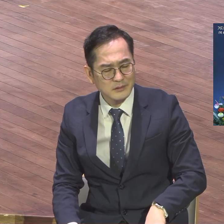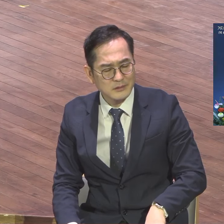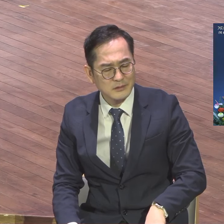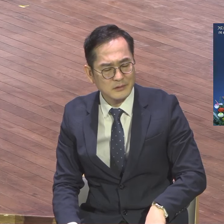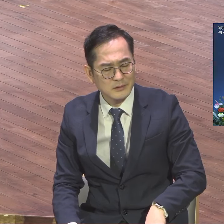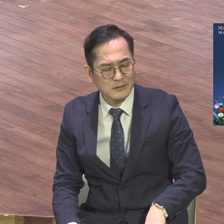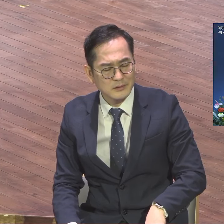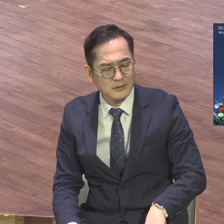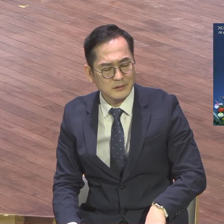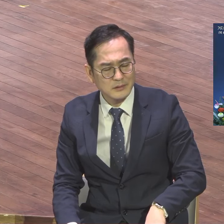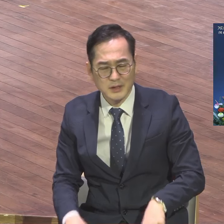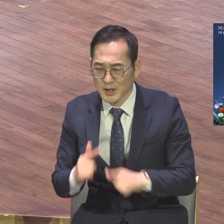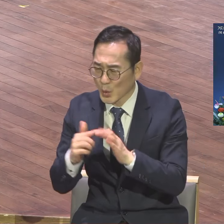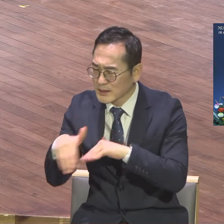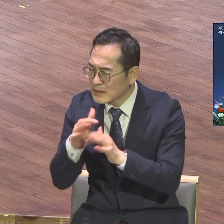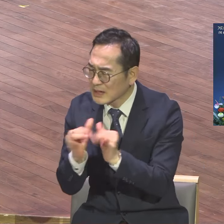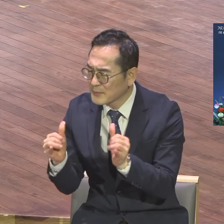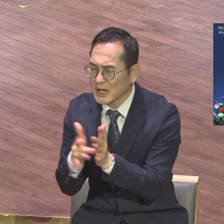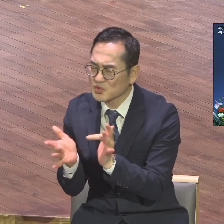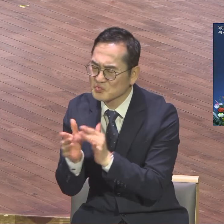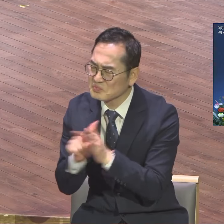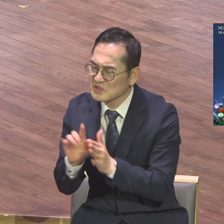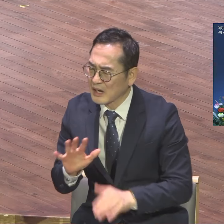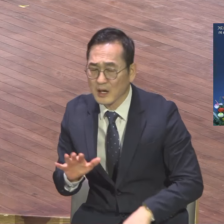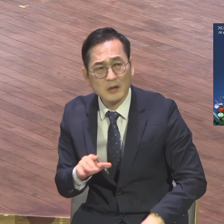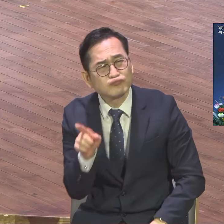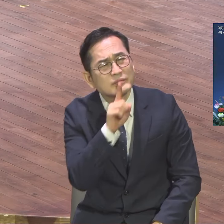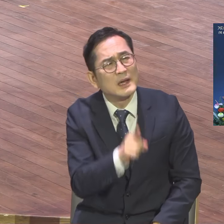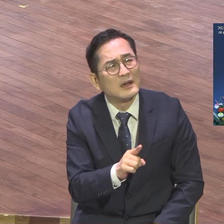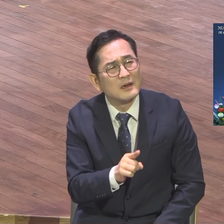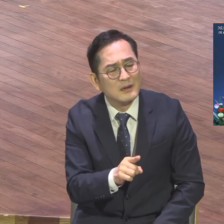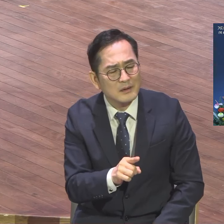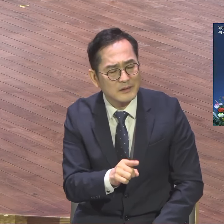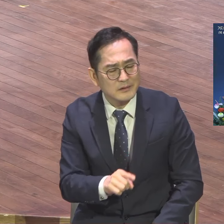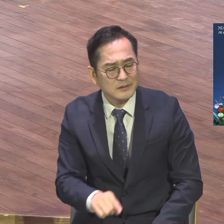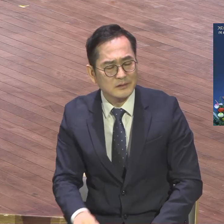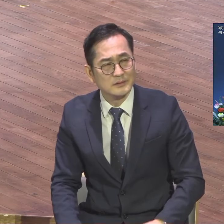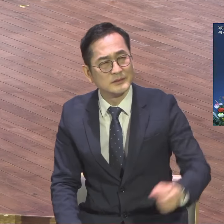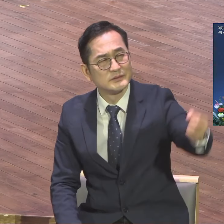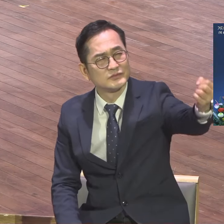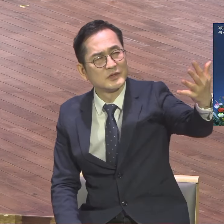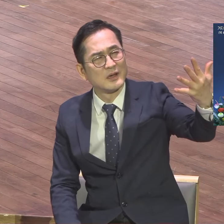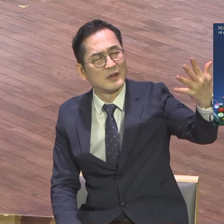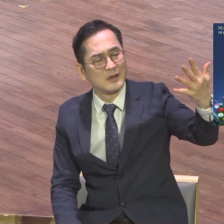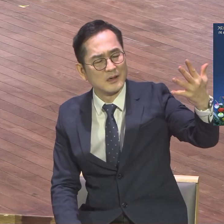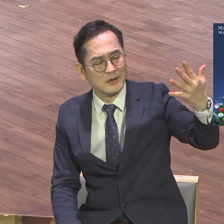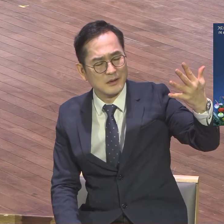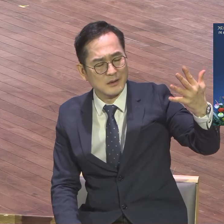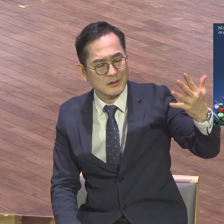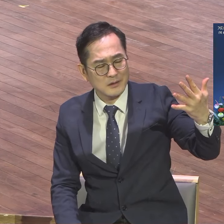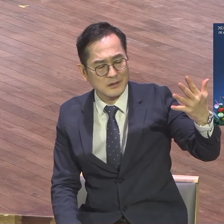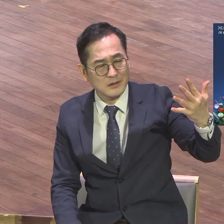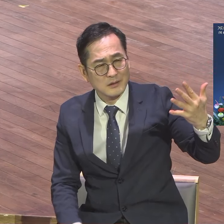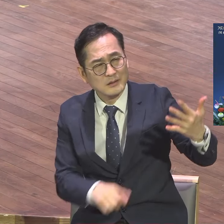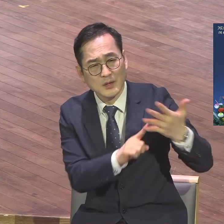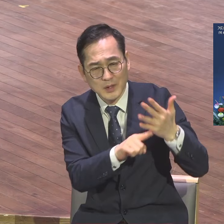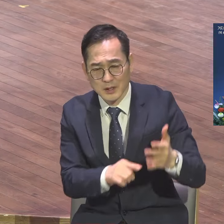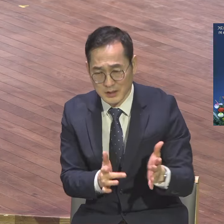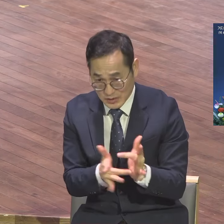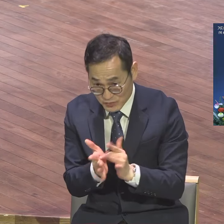말씀입니까. 그래서 물을 받더니 쫙 예배 데리고 내려오는데 예수 믿습니까. 안 믿습니다. 예수 믿습니까.